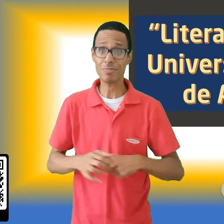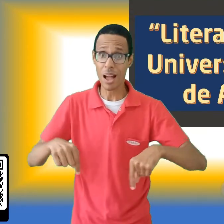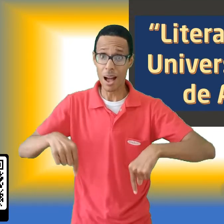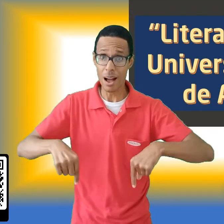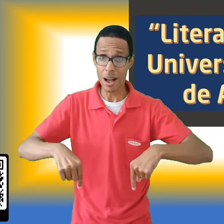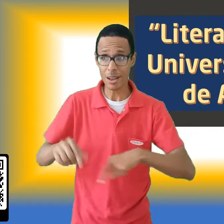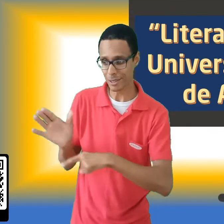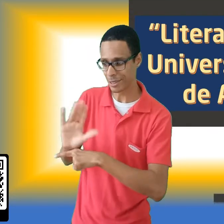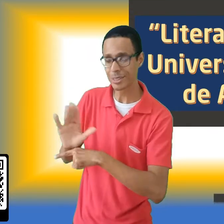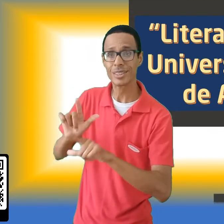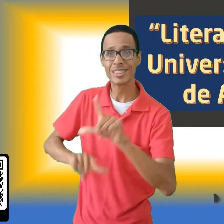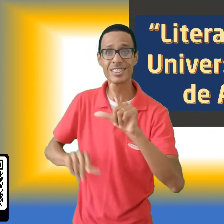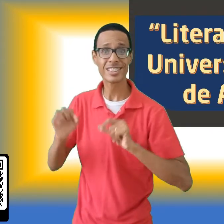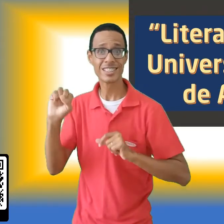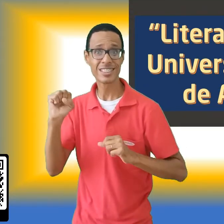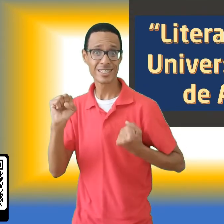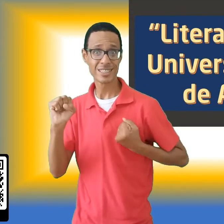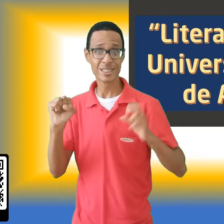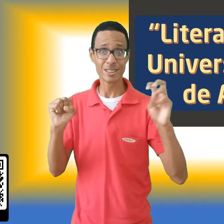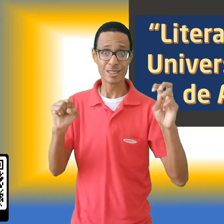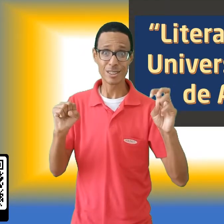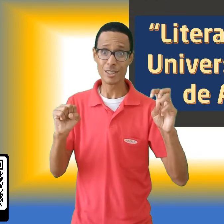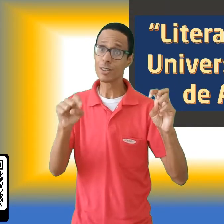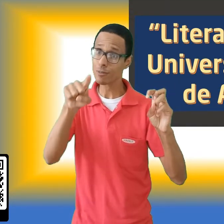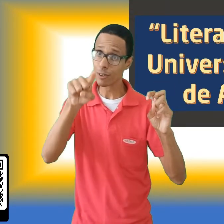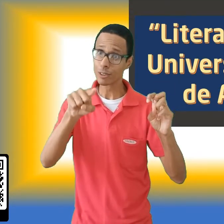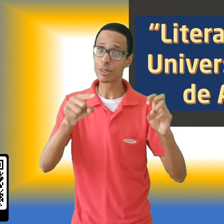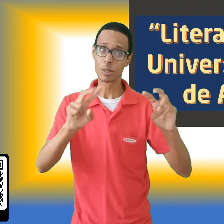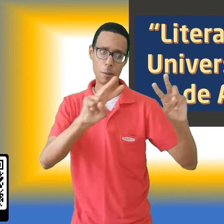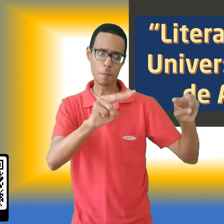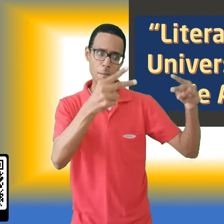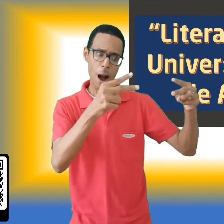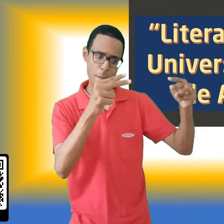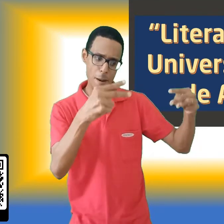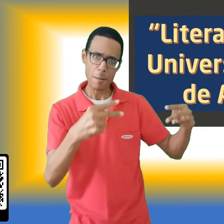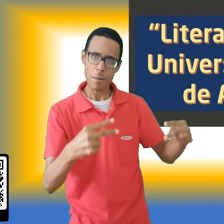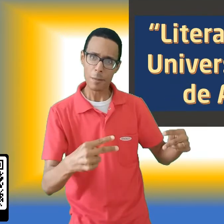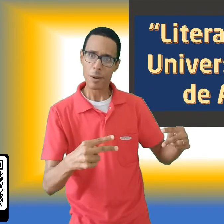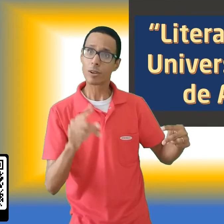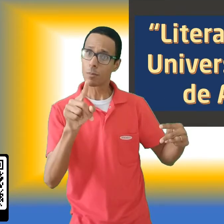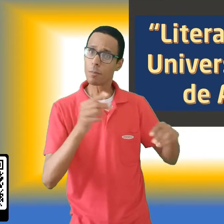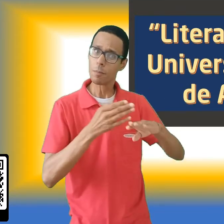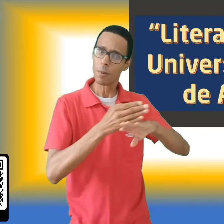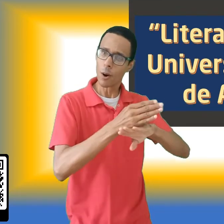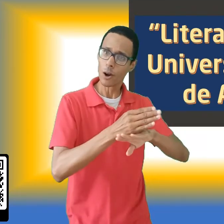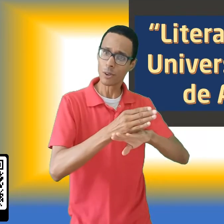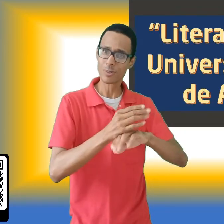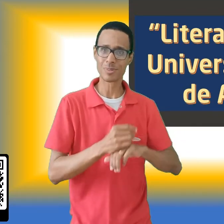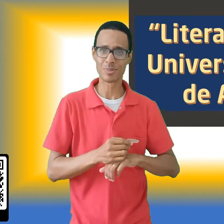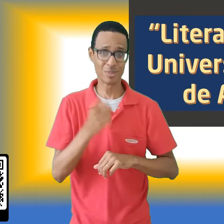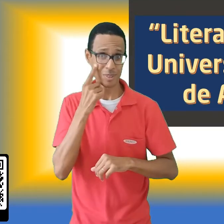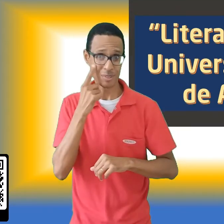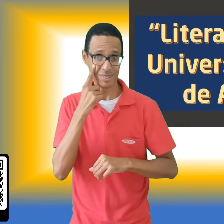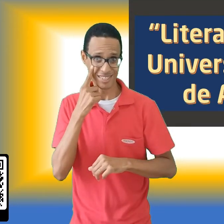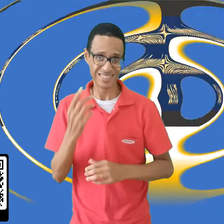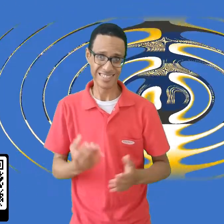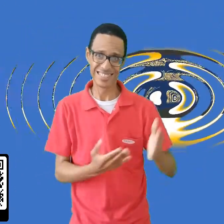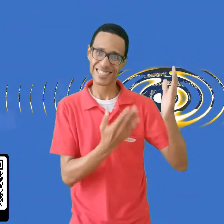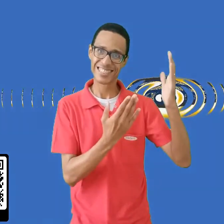deste bloco e baixar o livro, é só acessar os links que estão aqui embaixo. Vamos conferir o bloco 5?